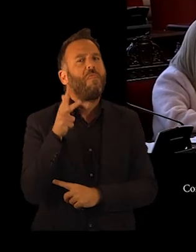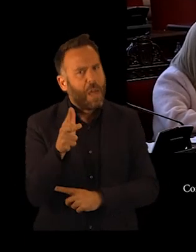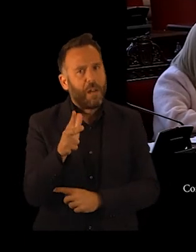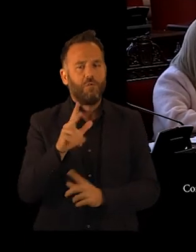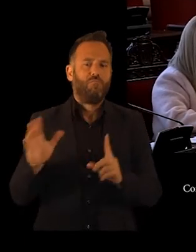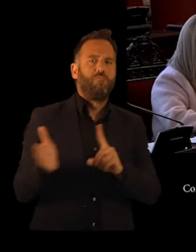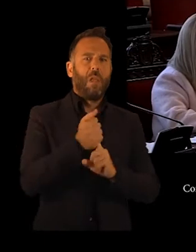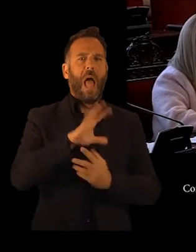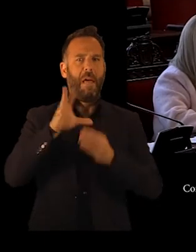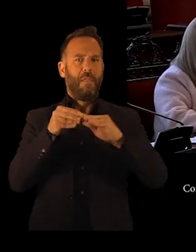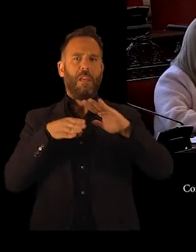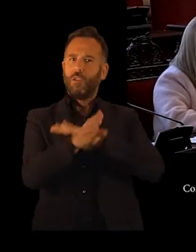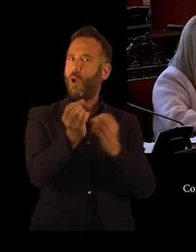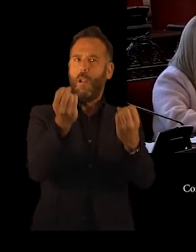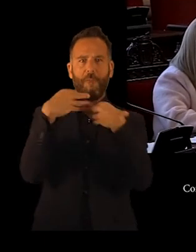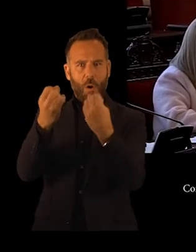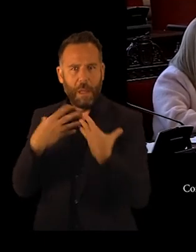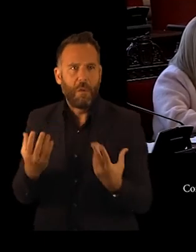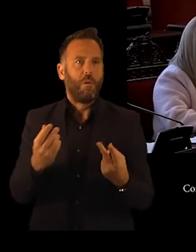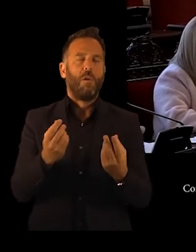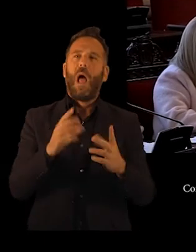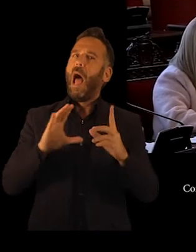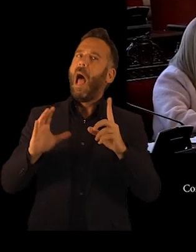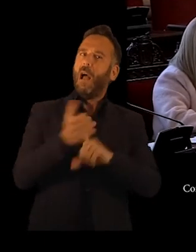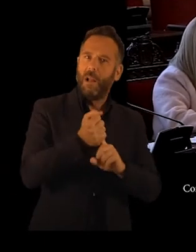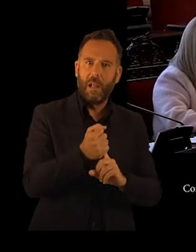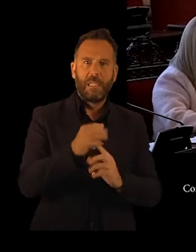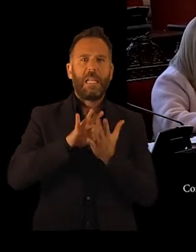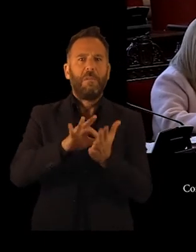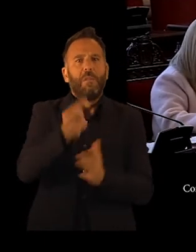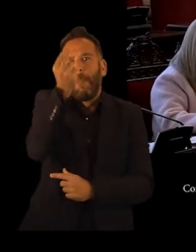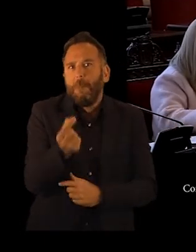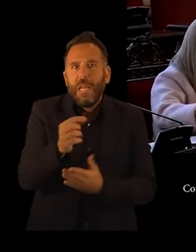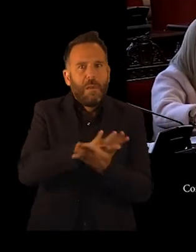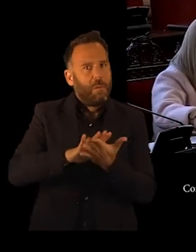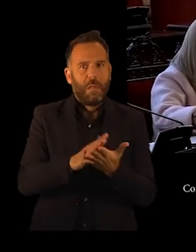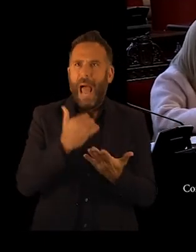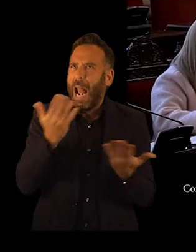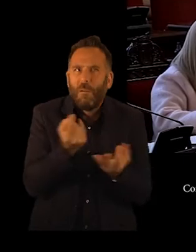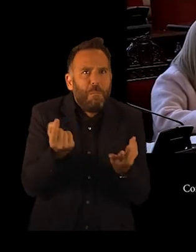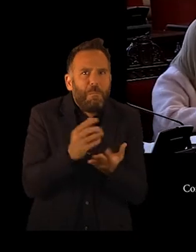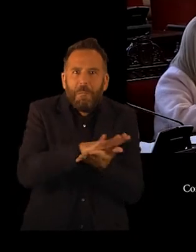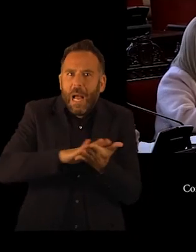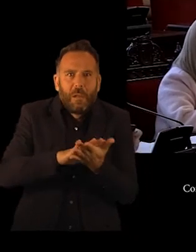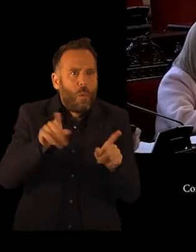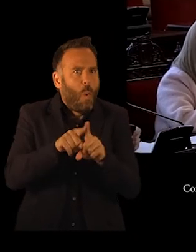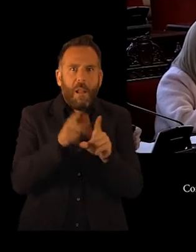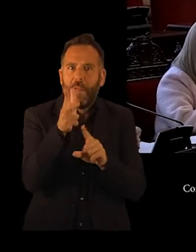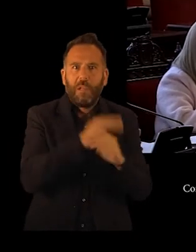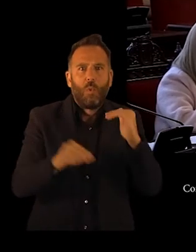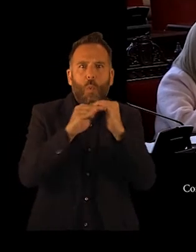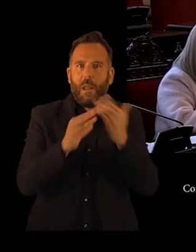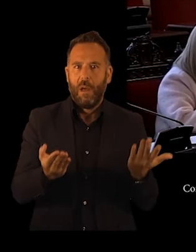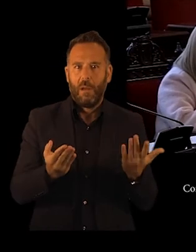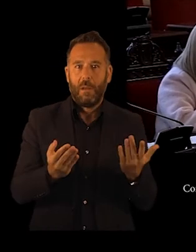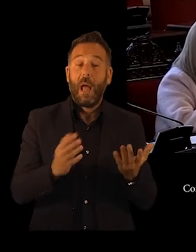a la información, acceso a los servicios fundamentales, es que es algo tan básico como el derecho a la igualdad. Con respecto a